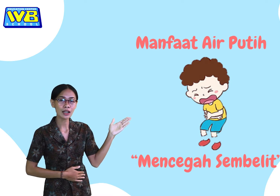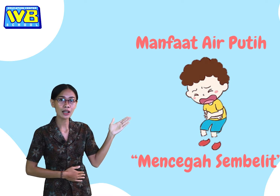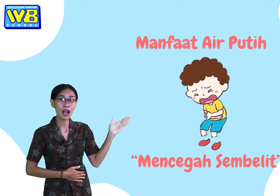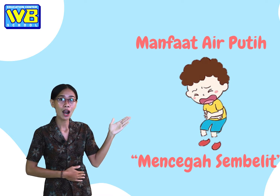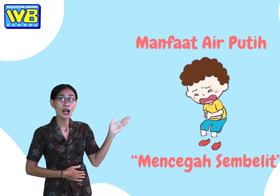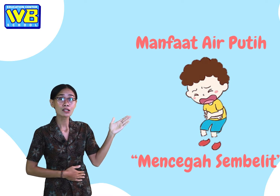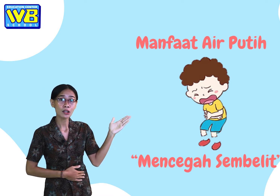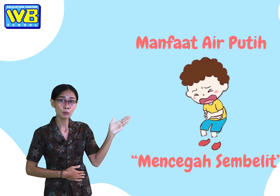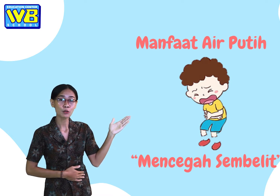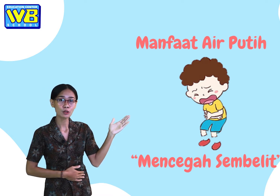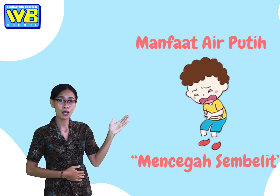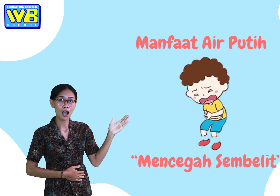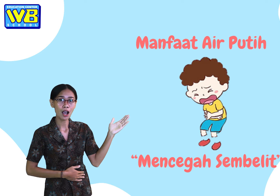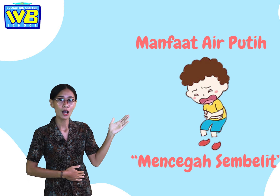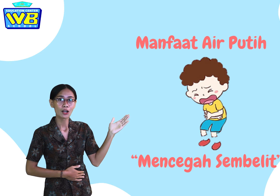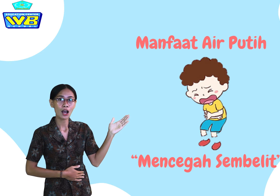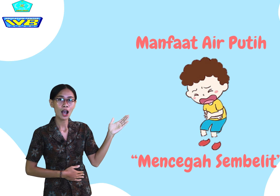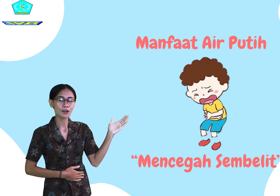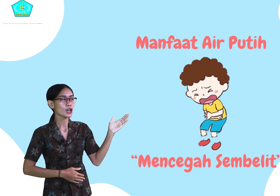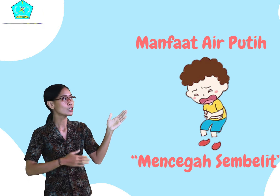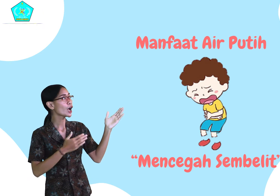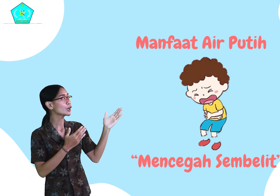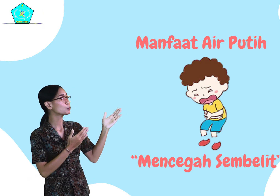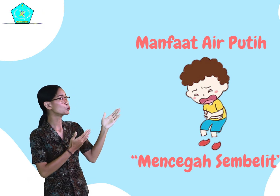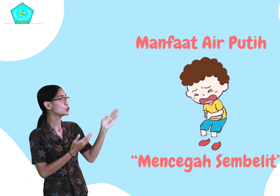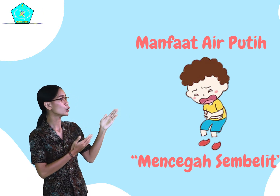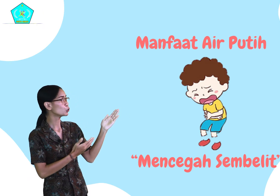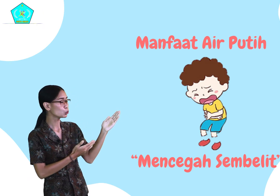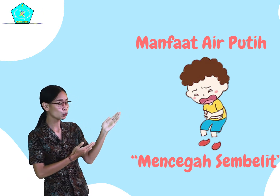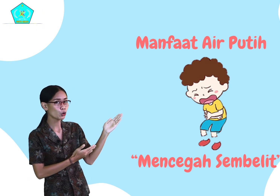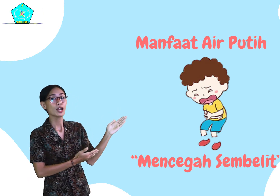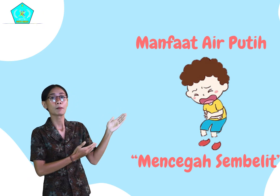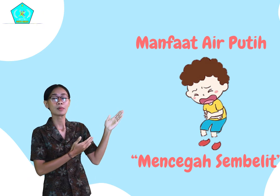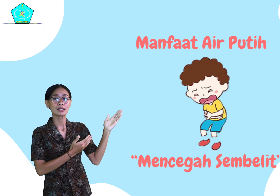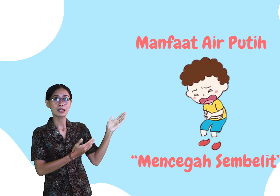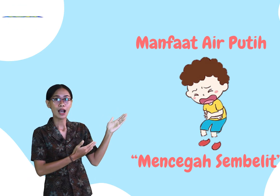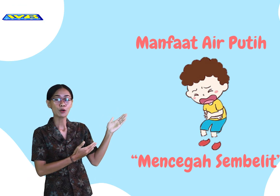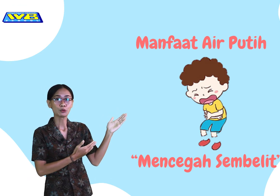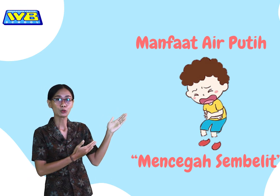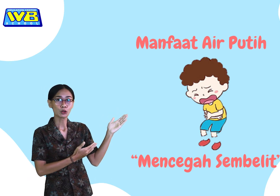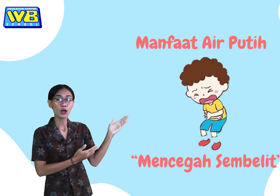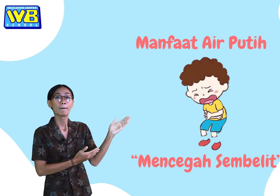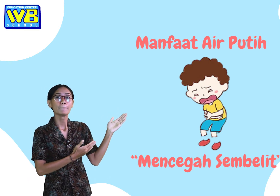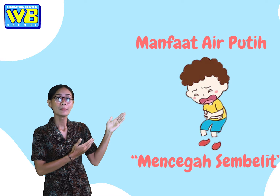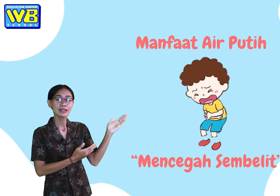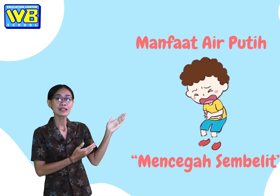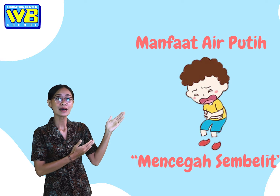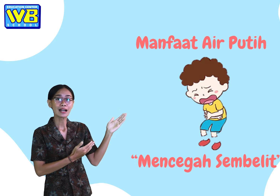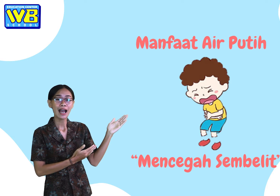-kira? Sakit perut ya. Nah, jadi air putih itu bisa untuk mencegah